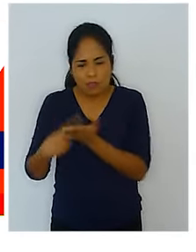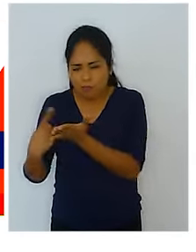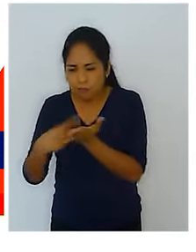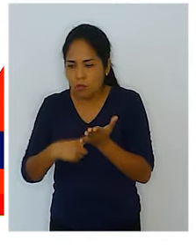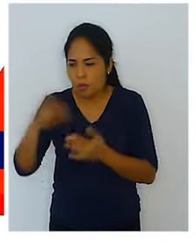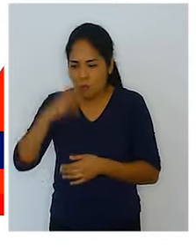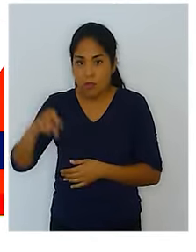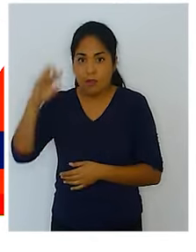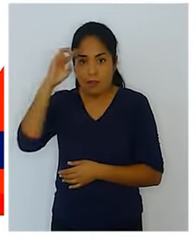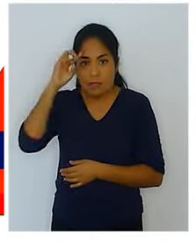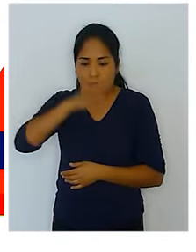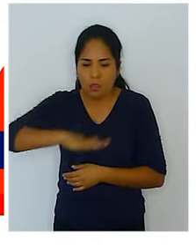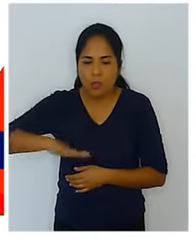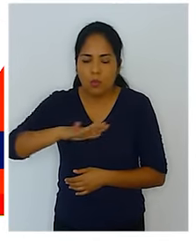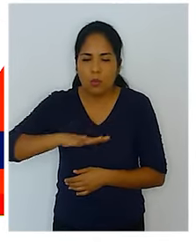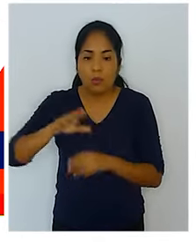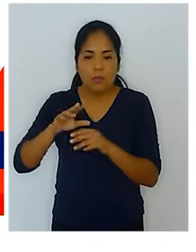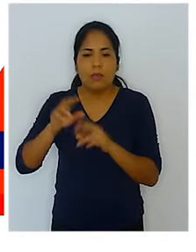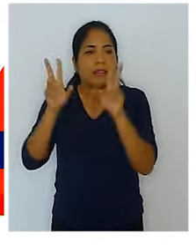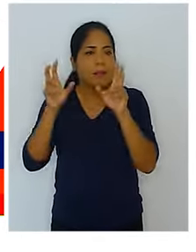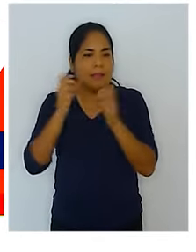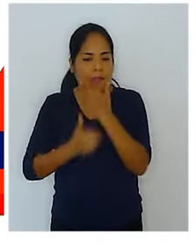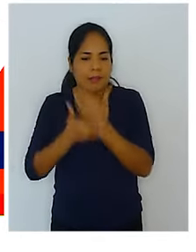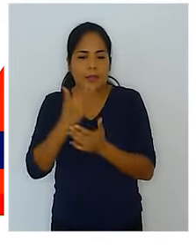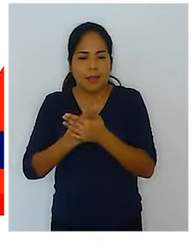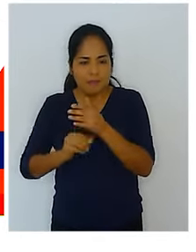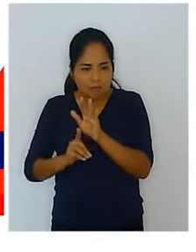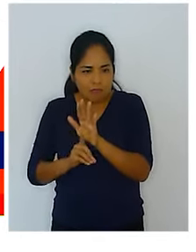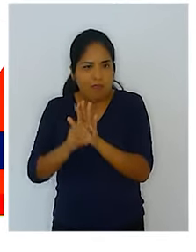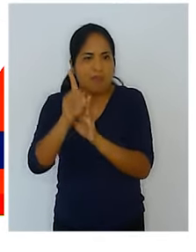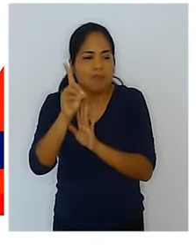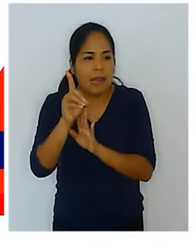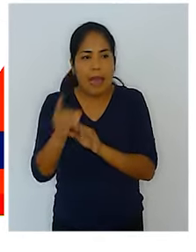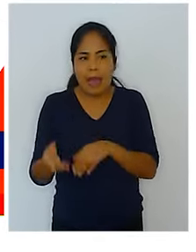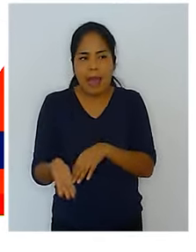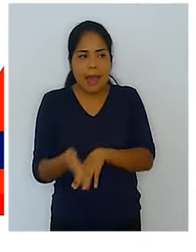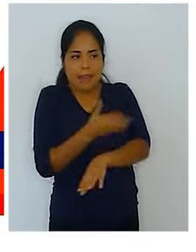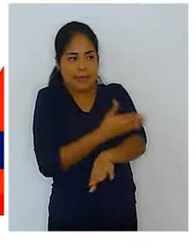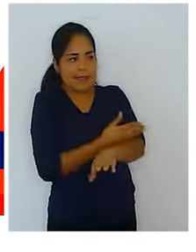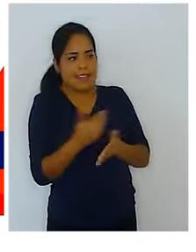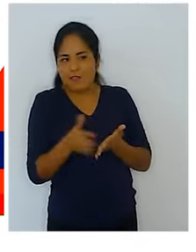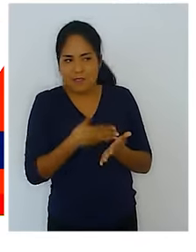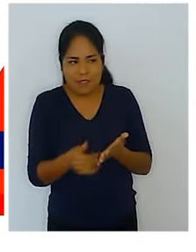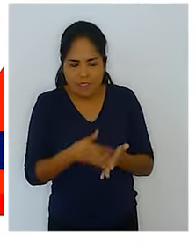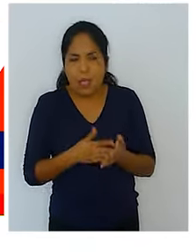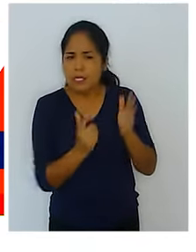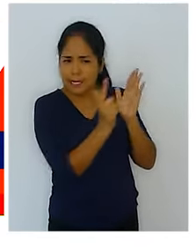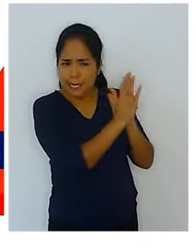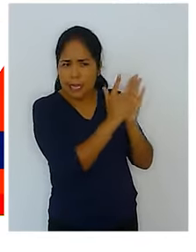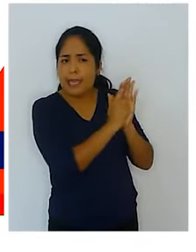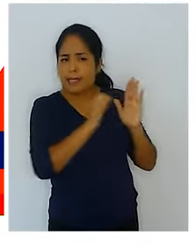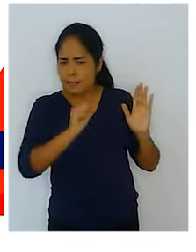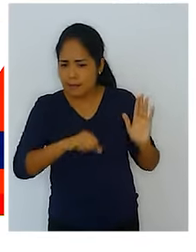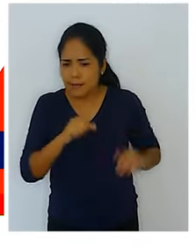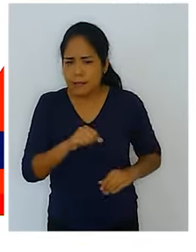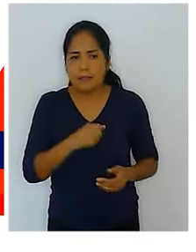diseñando una política nacional en discapacidad para el desarrollo, política que no existía. Hemos tenido una ley